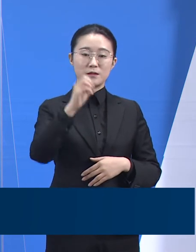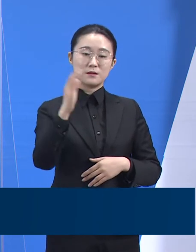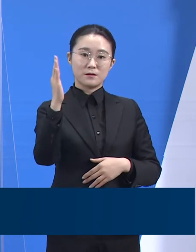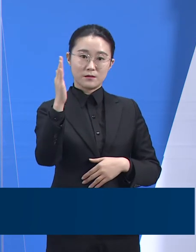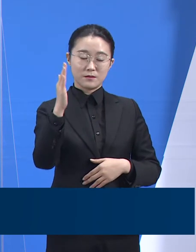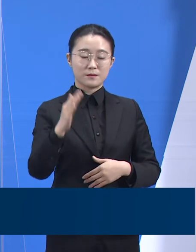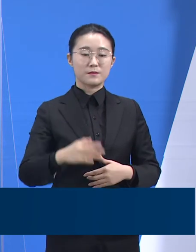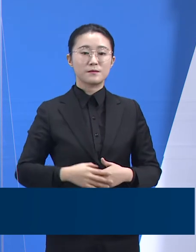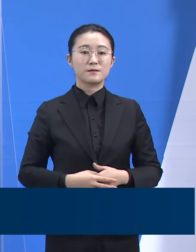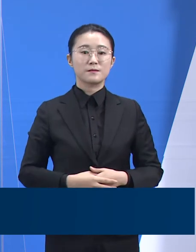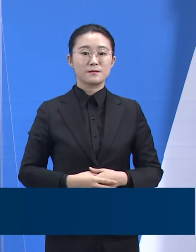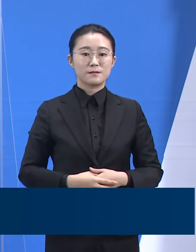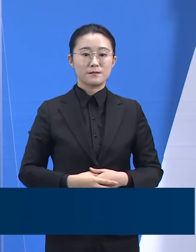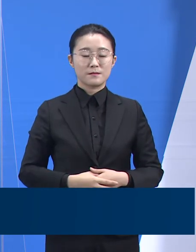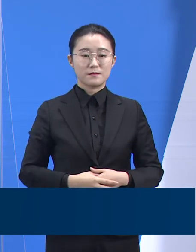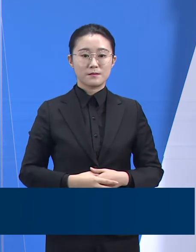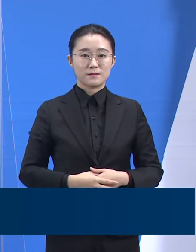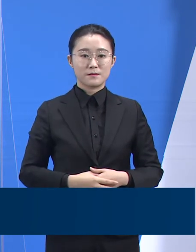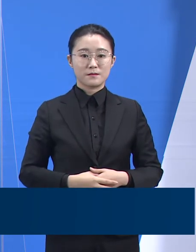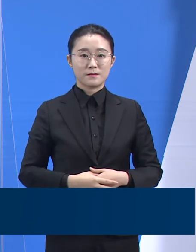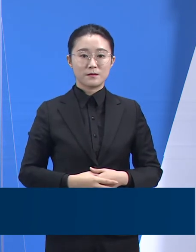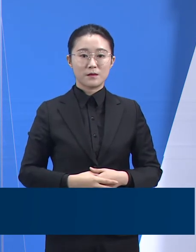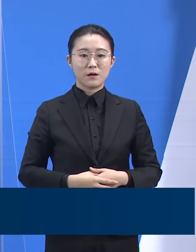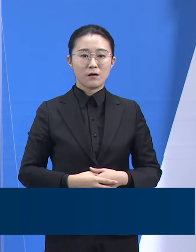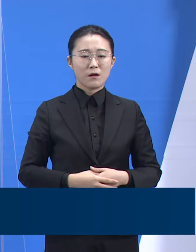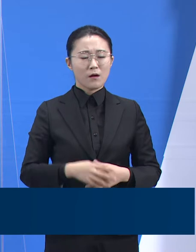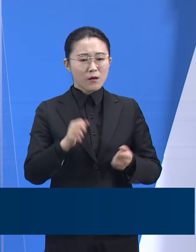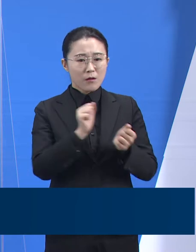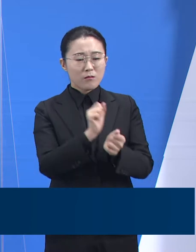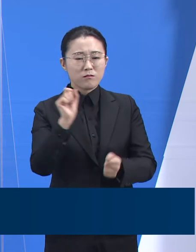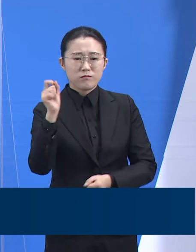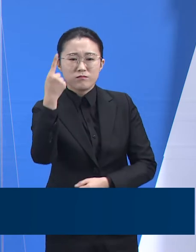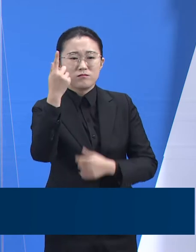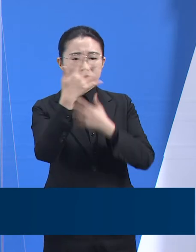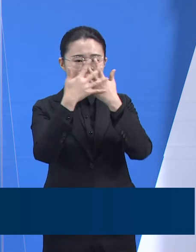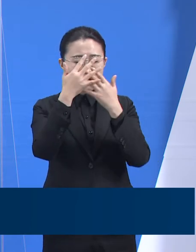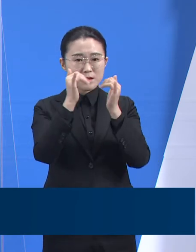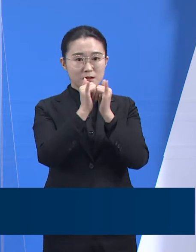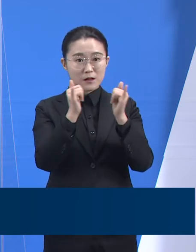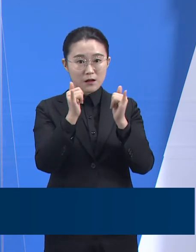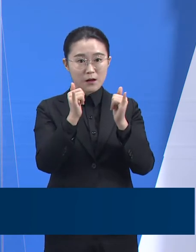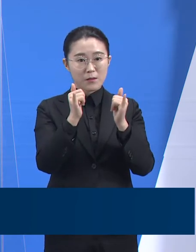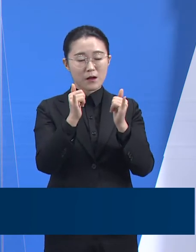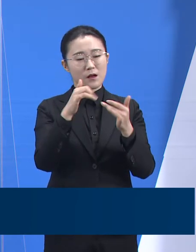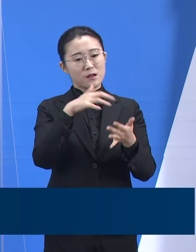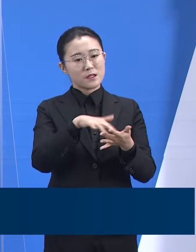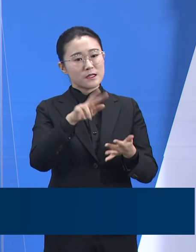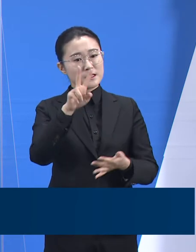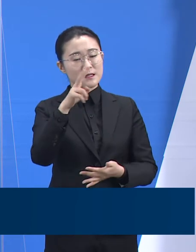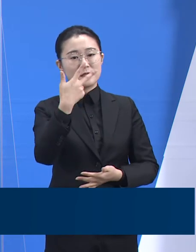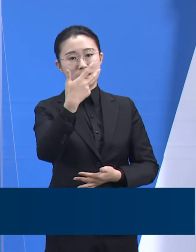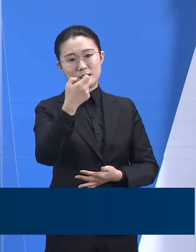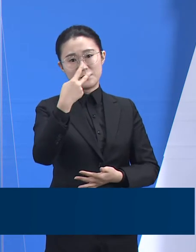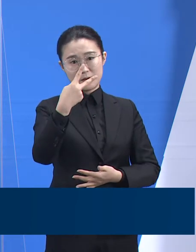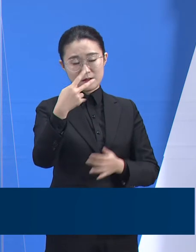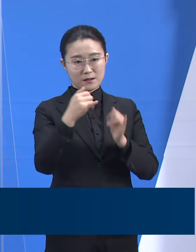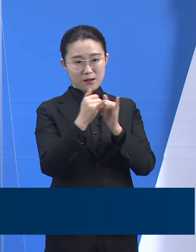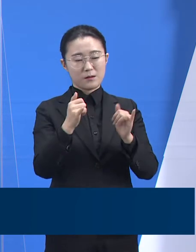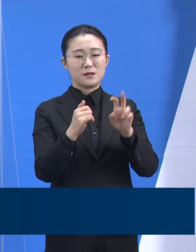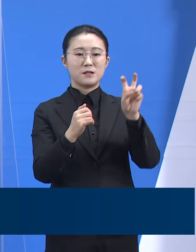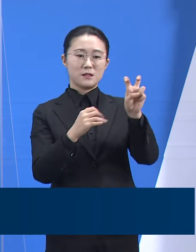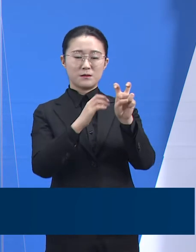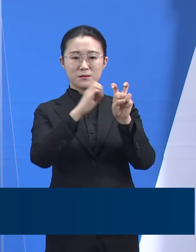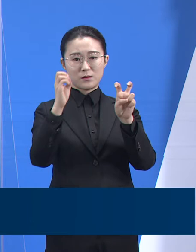진단시 감염 경로를 알 수 없는 확진자는 일평균 72명으로 약 27.8%입니다.